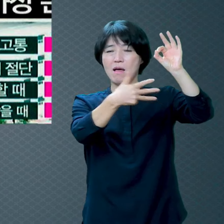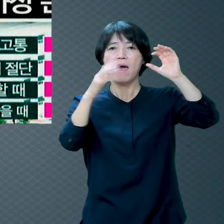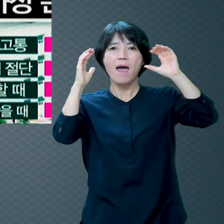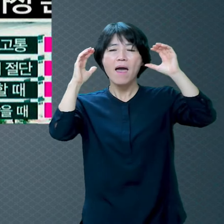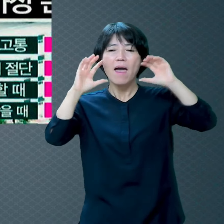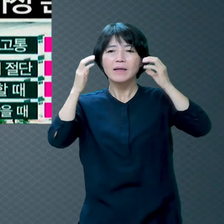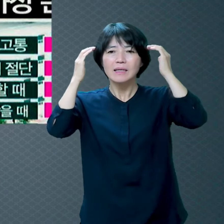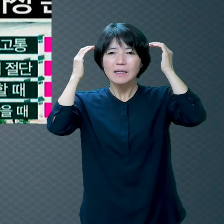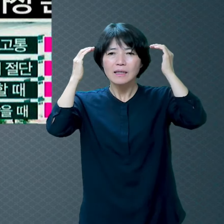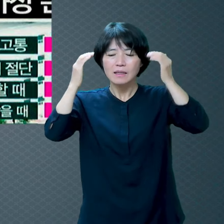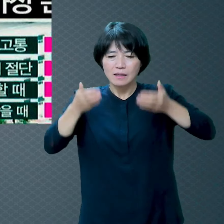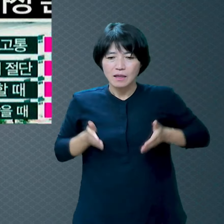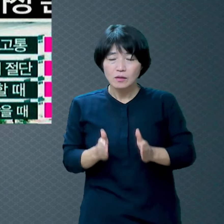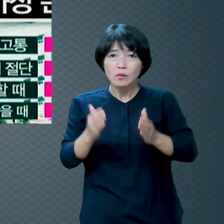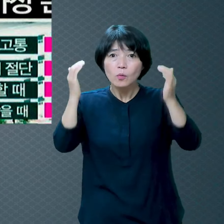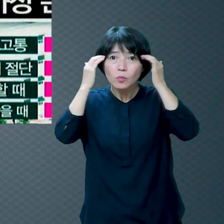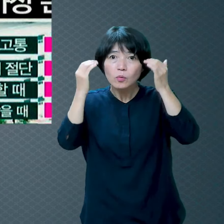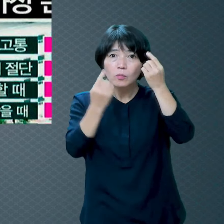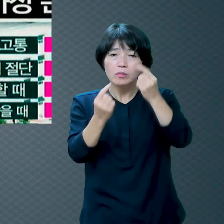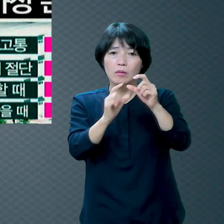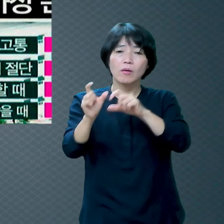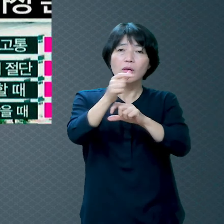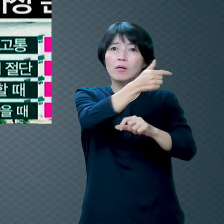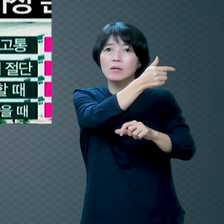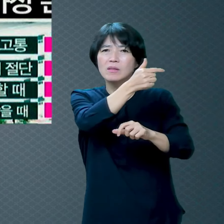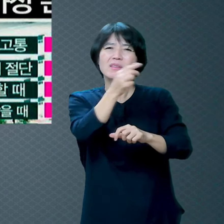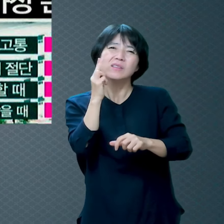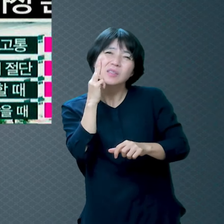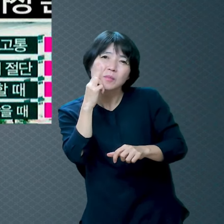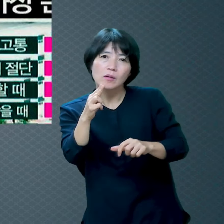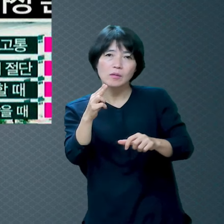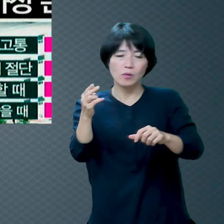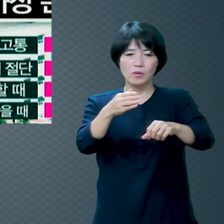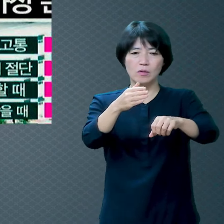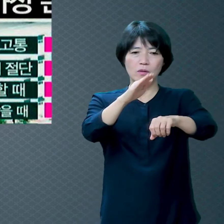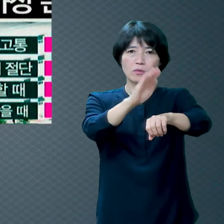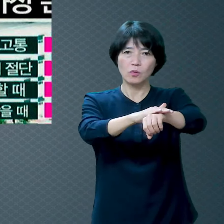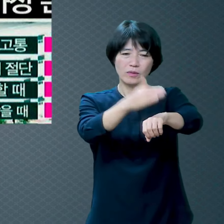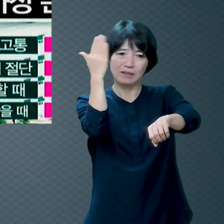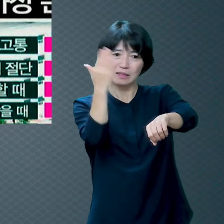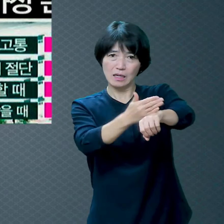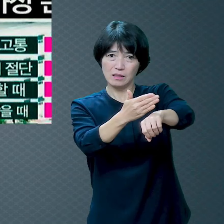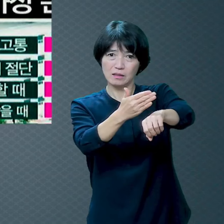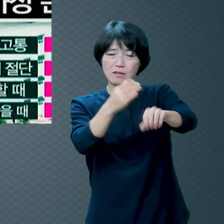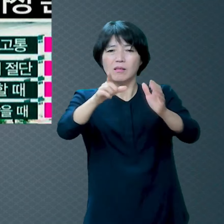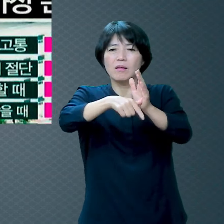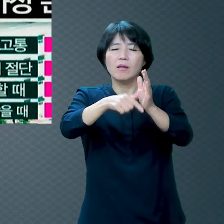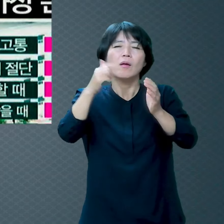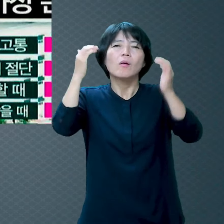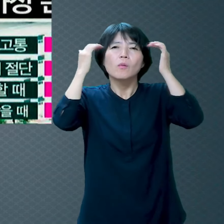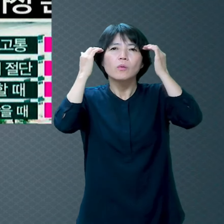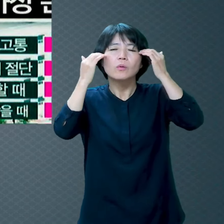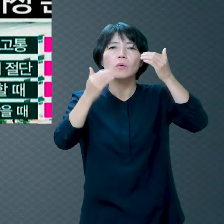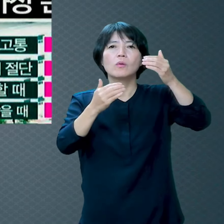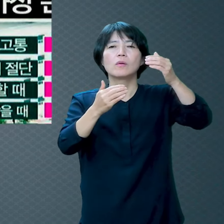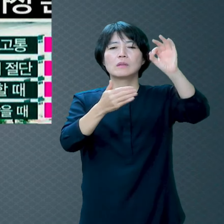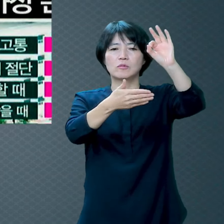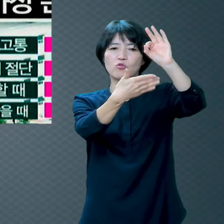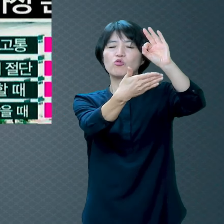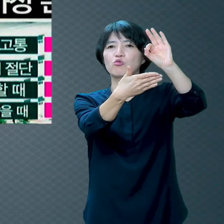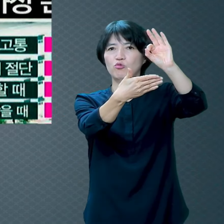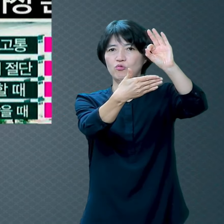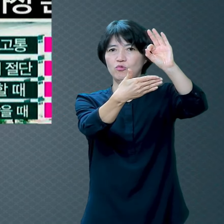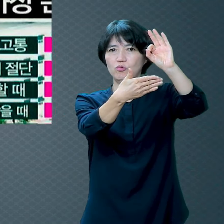절단하는 고통이래요 손가락이나 발가락 신체가 잘려지는 고통이죠 그런데